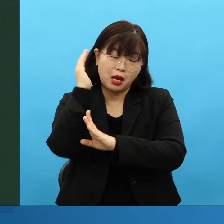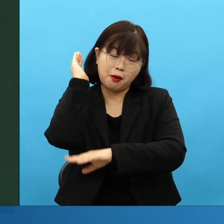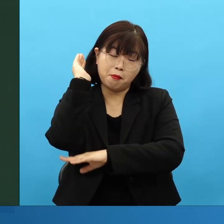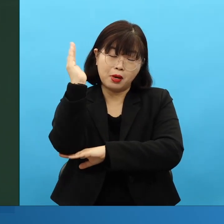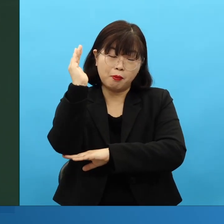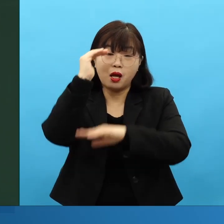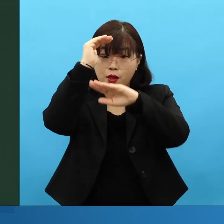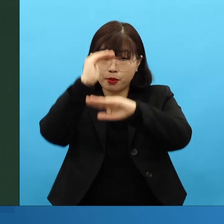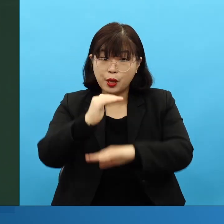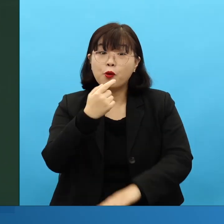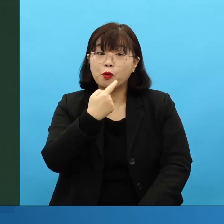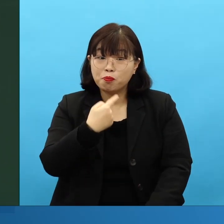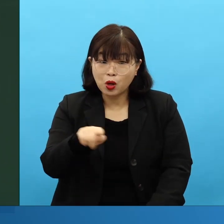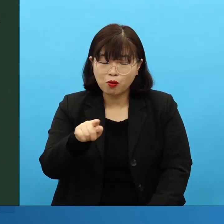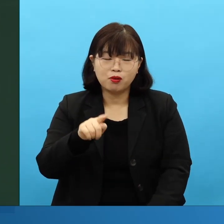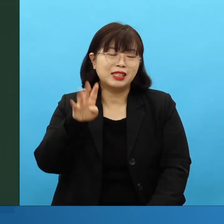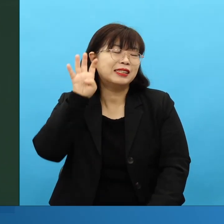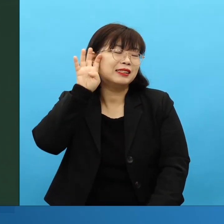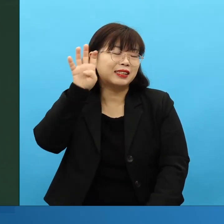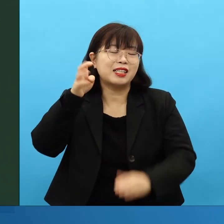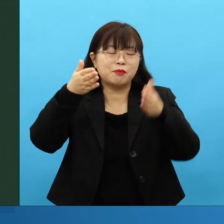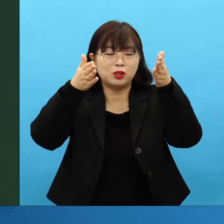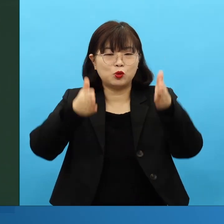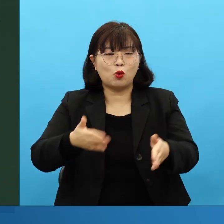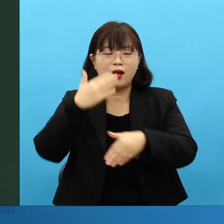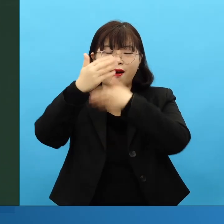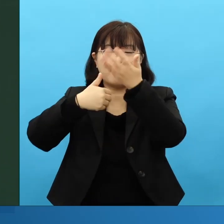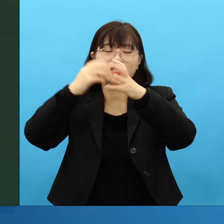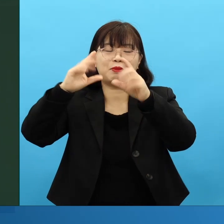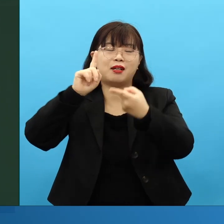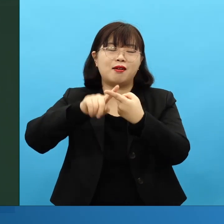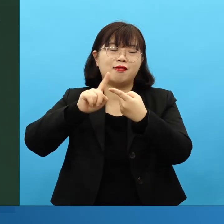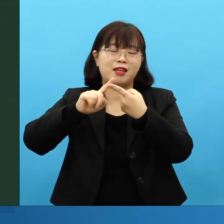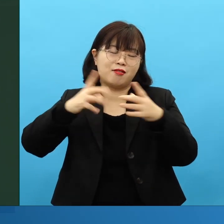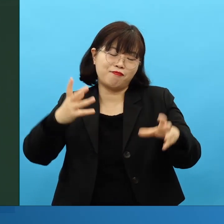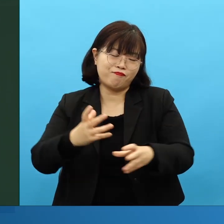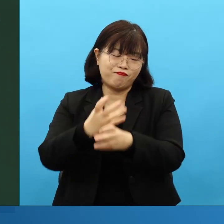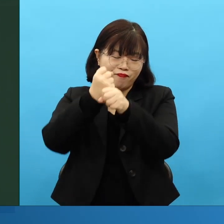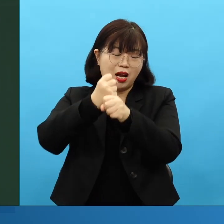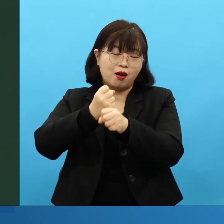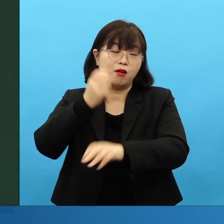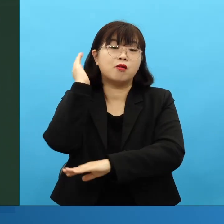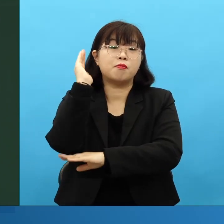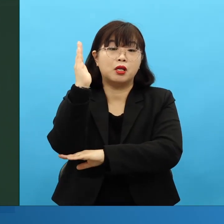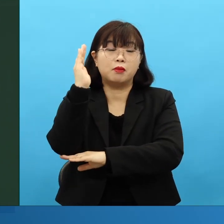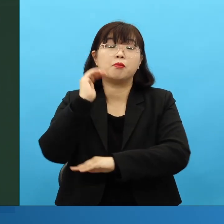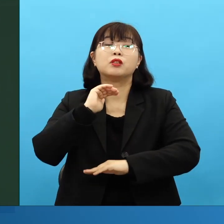많은 성도님들, 심지어 목회들까지 자신을 알 거 아닙니까? 응답이 안 온다는 걸 알 겁니다.